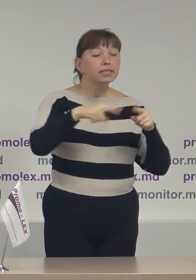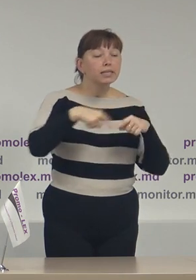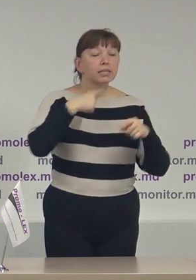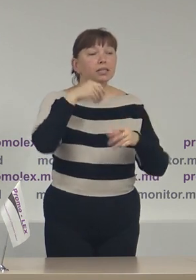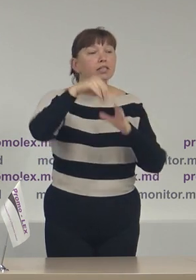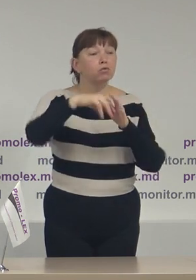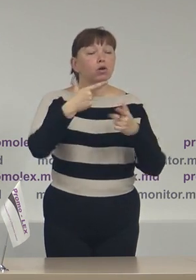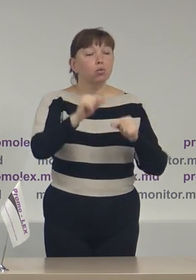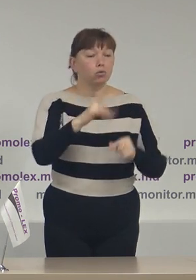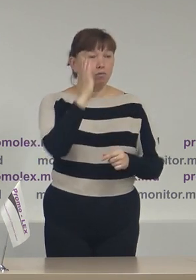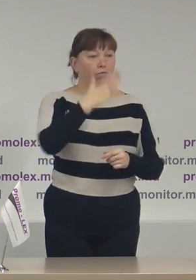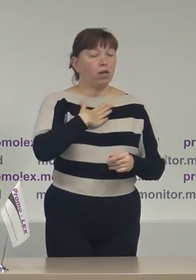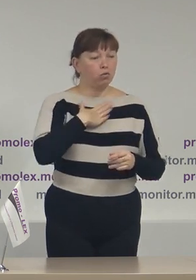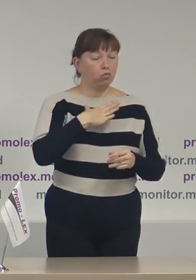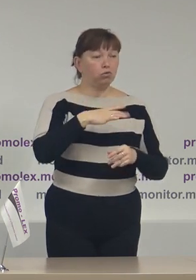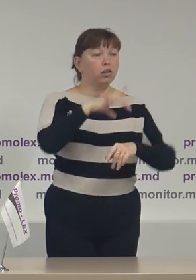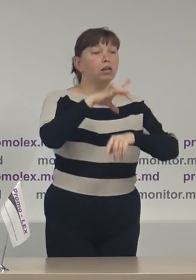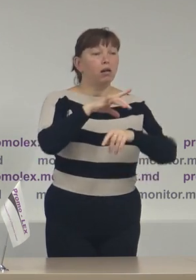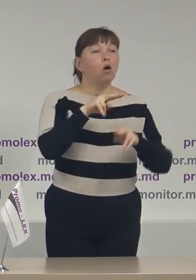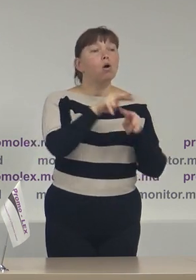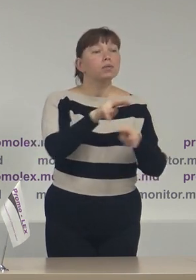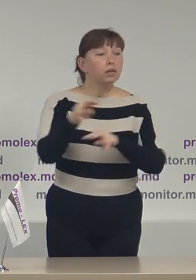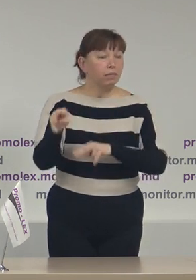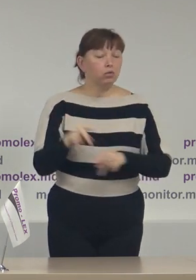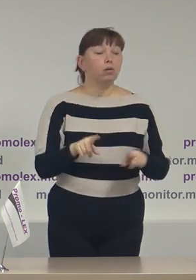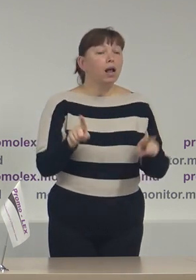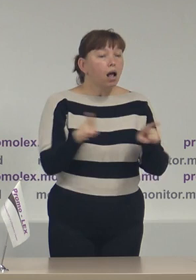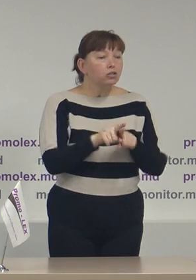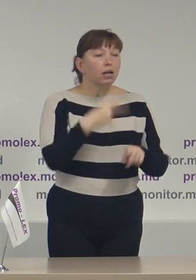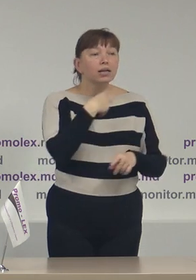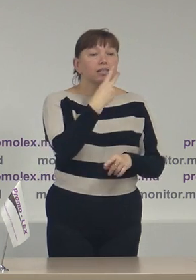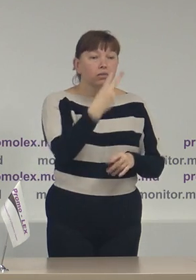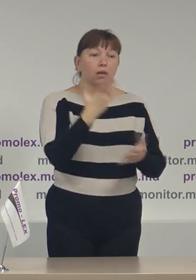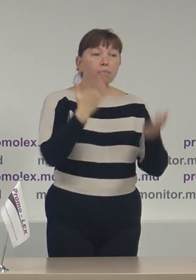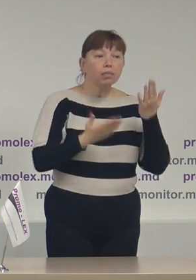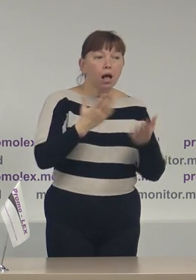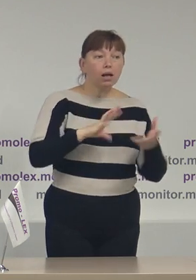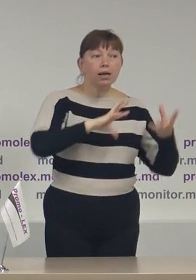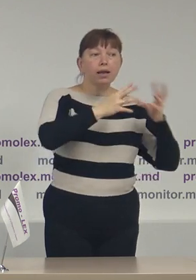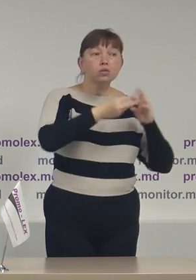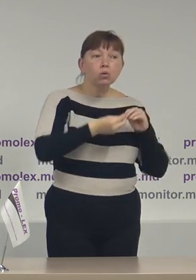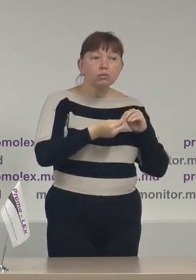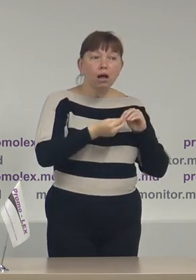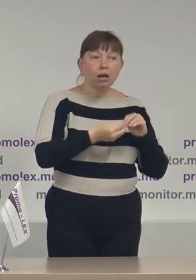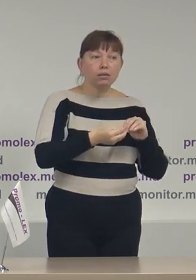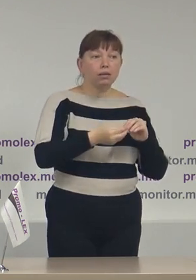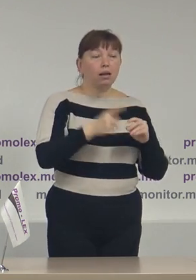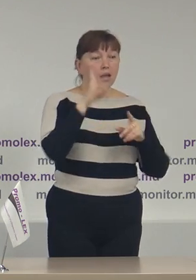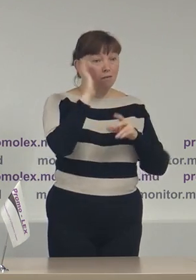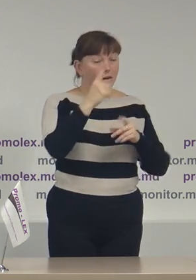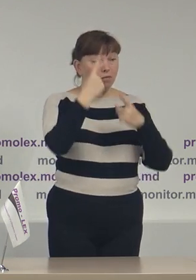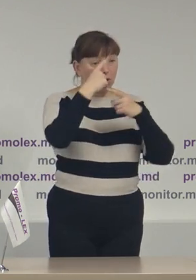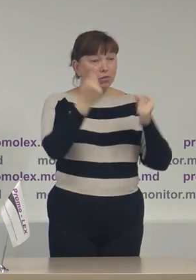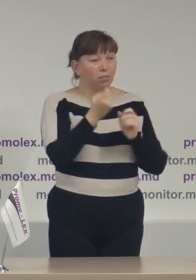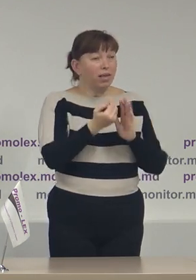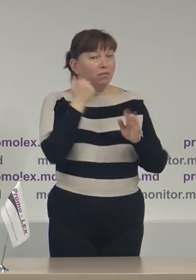noi vom avea observatori statici, așa încât să vedem dacă rezultatele care vor fi anunțate un pic